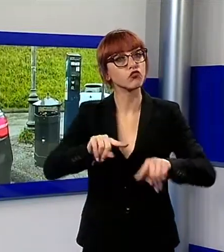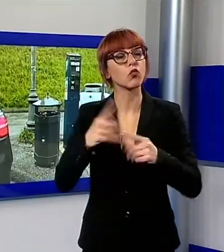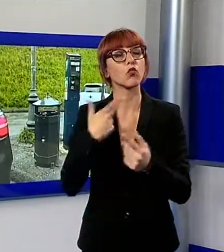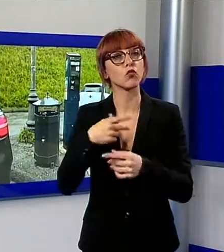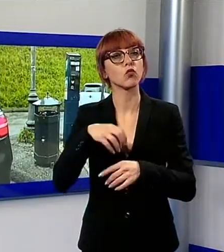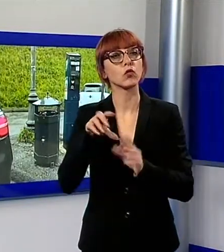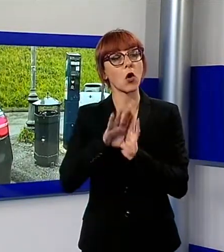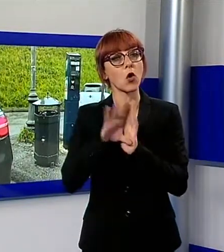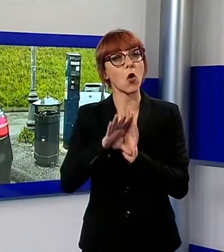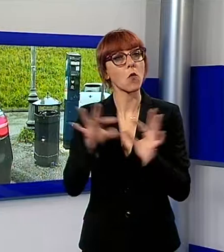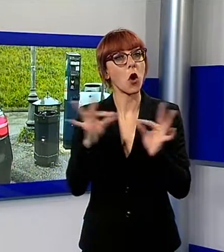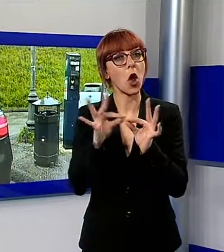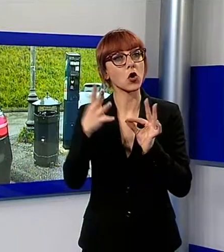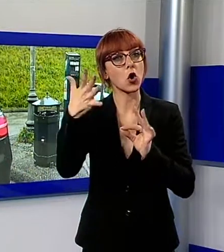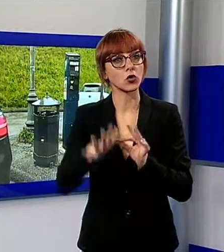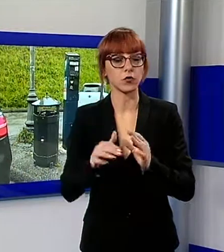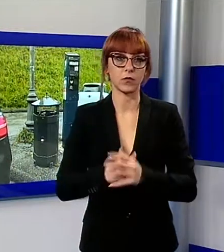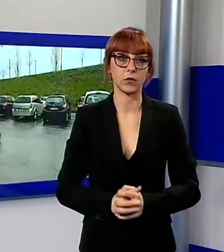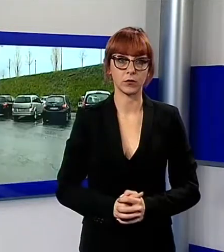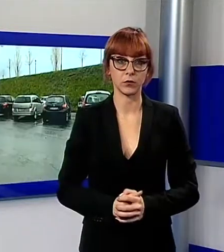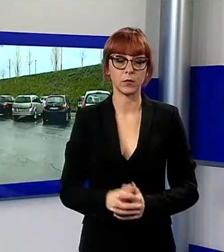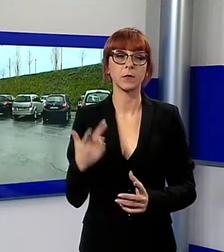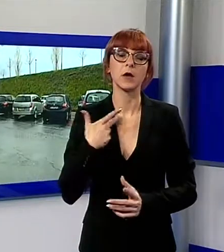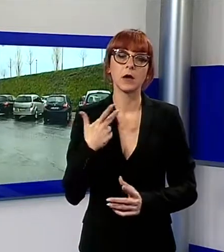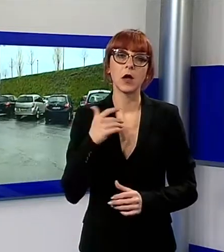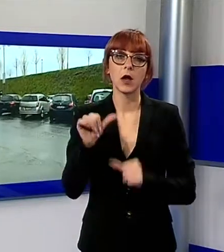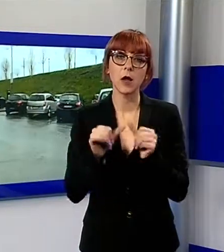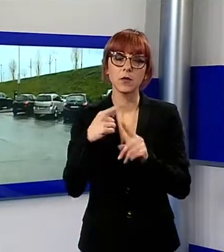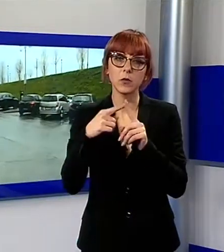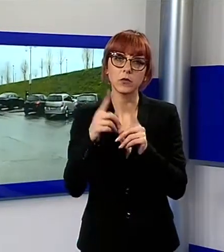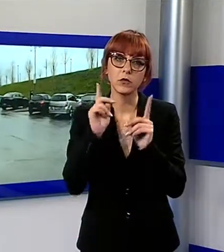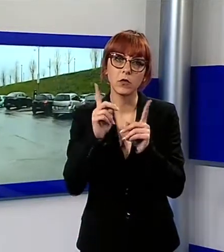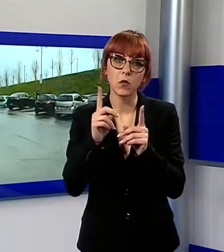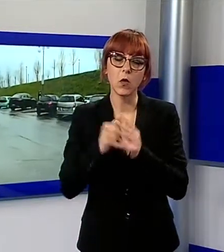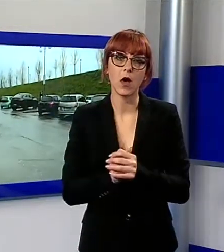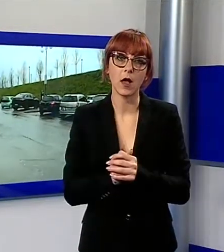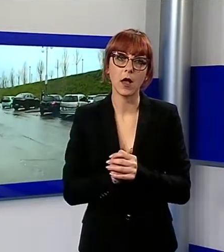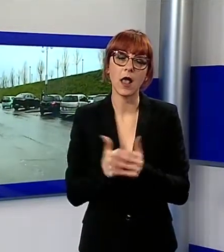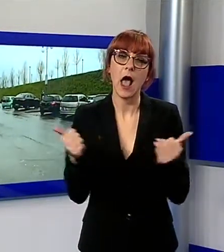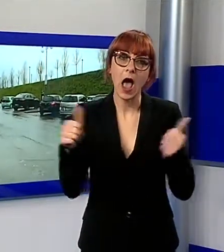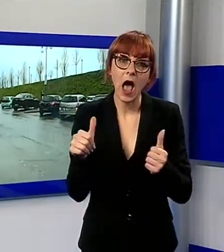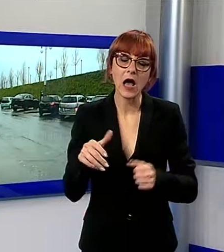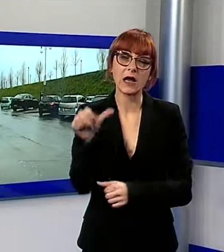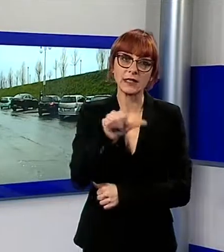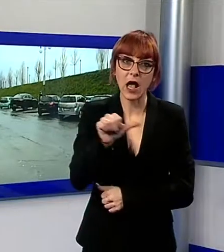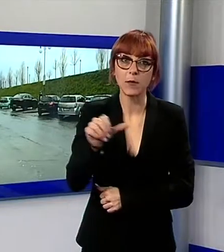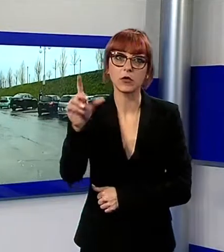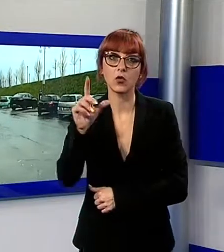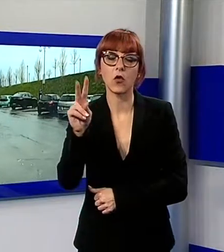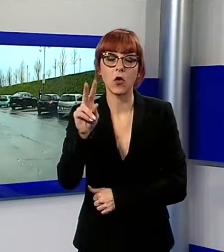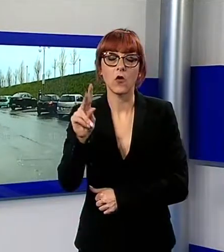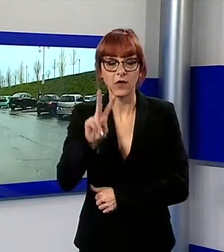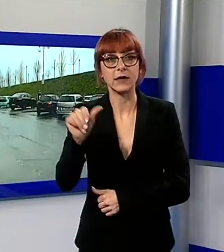Rispetto a quanto annunciato in precedenza c'è però un cambiamento in positivo. Il provvedimento vale anche per i weekend, nei quali invece